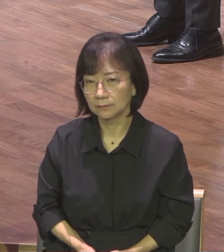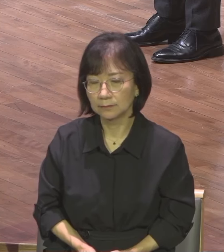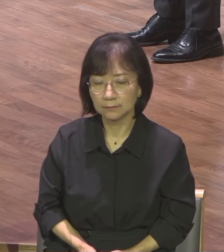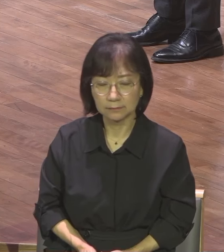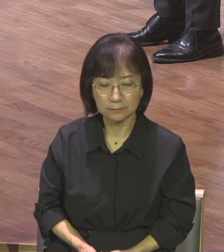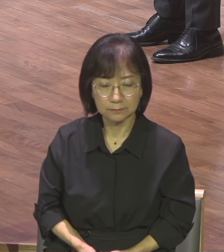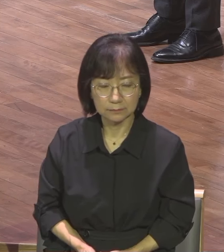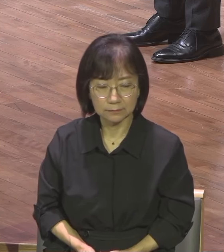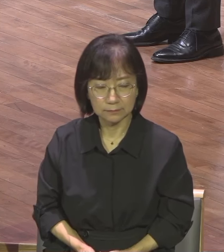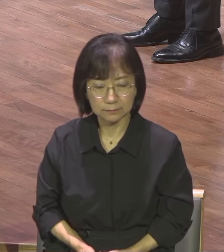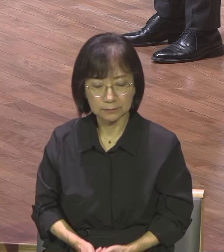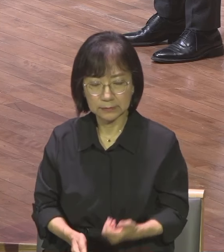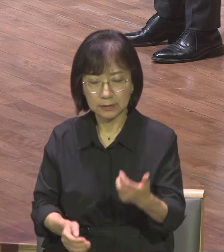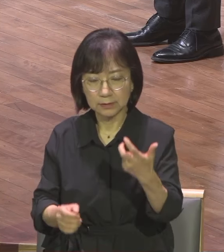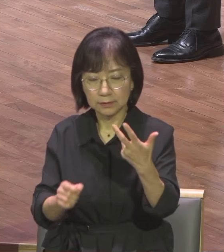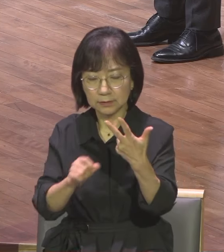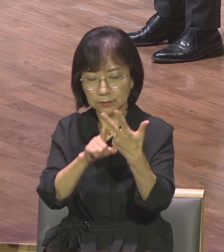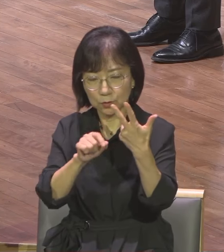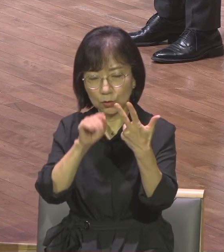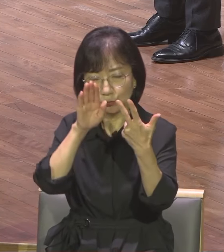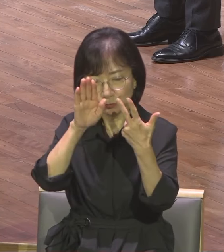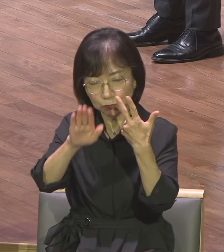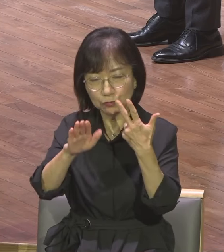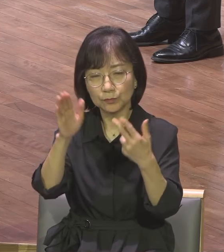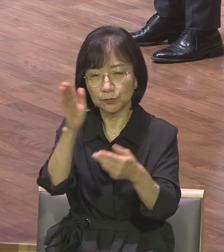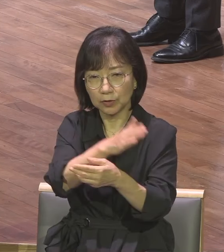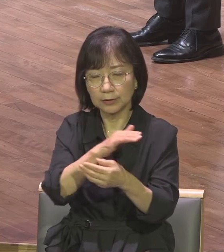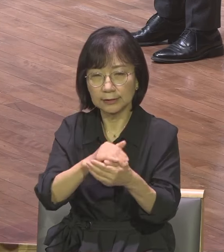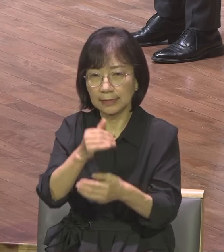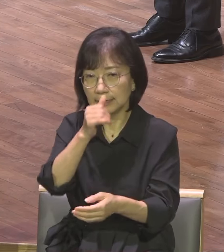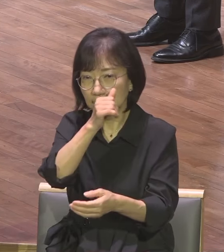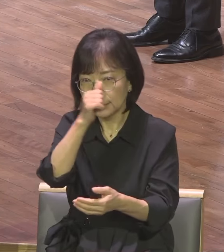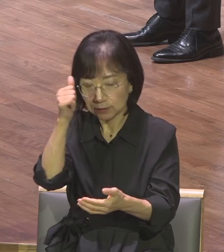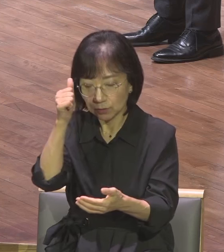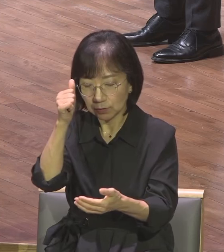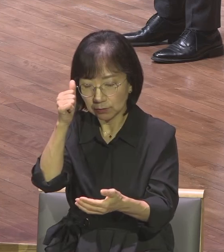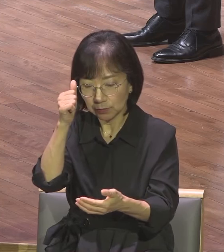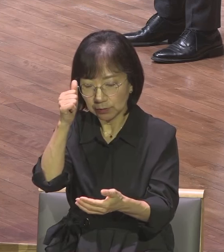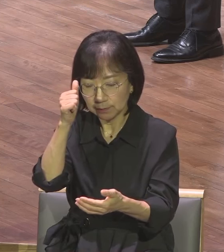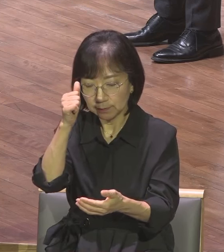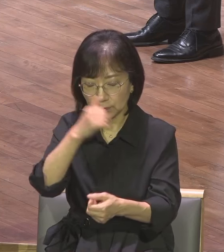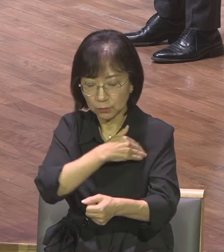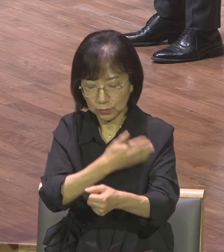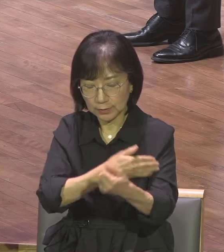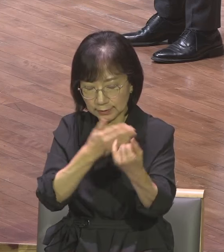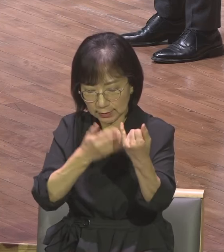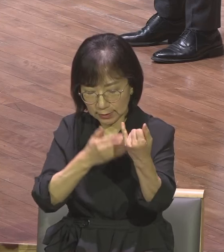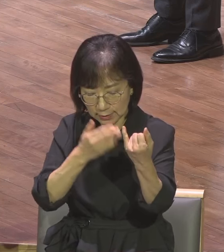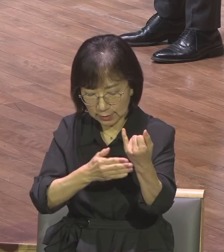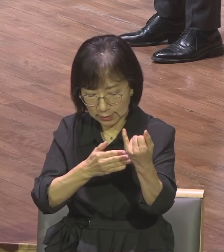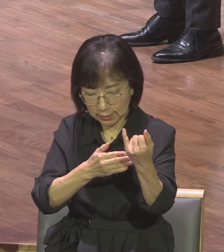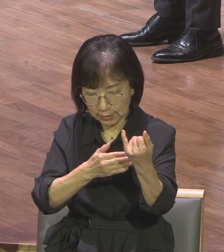장로로서 권사로서 안수집사로서 청년으로서 전도자의 삶을 살겠습니다